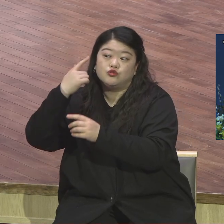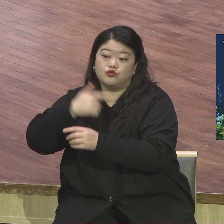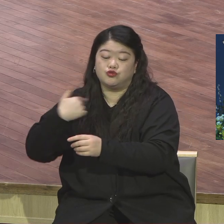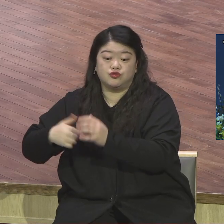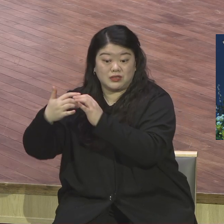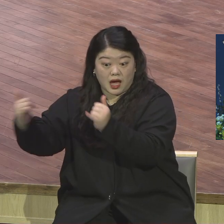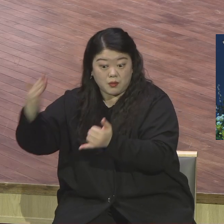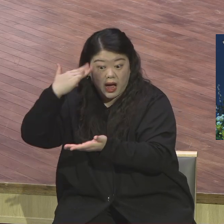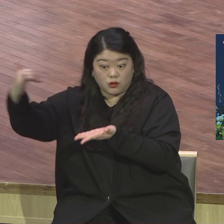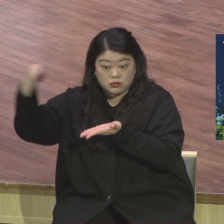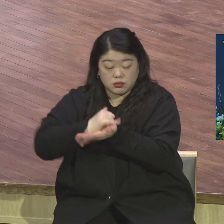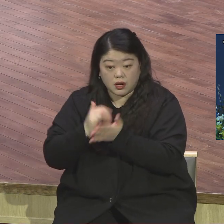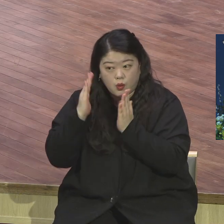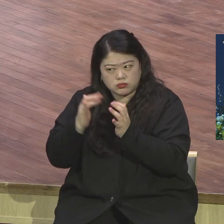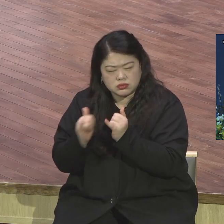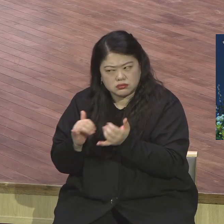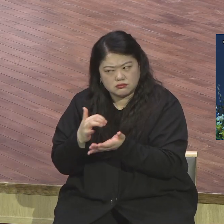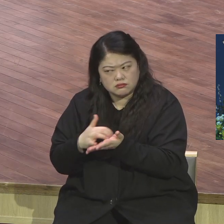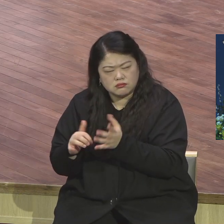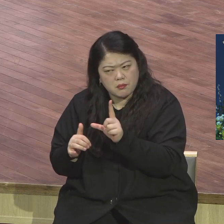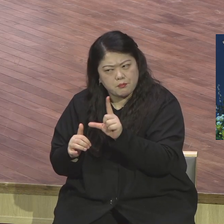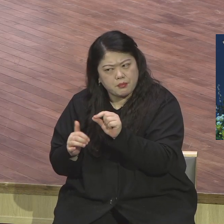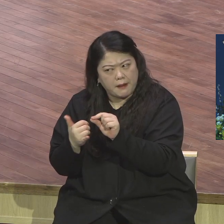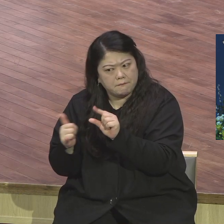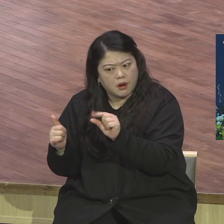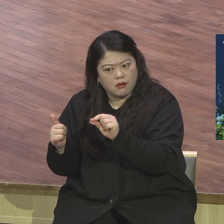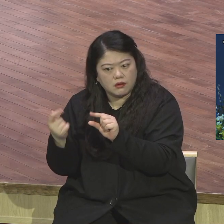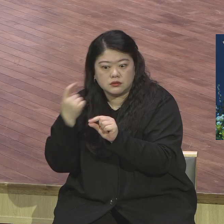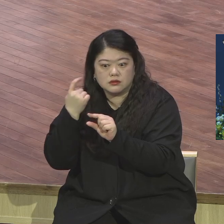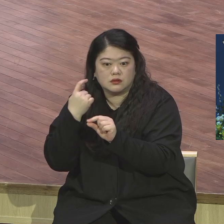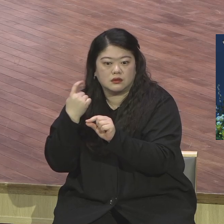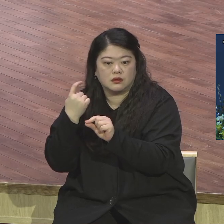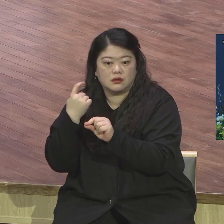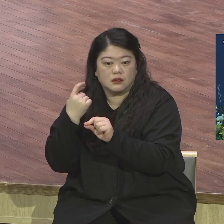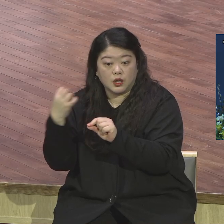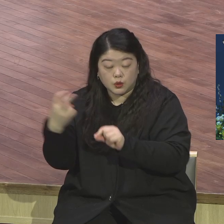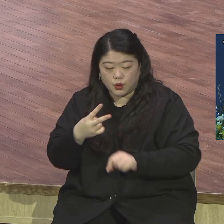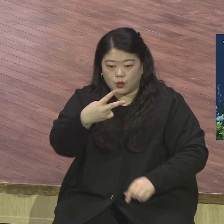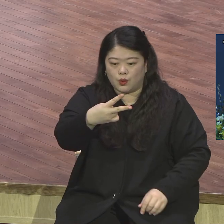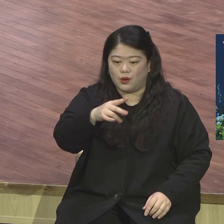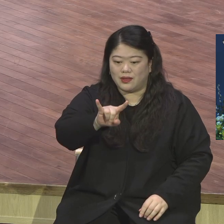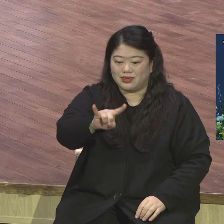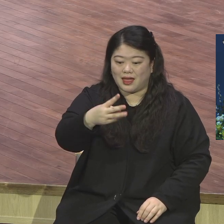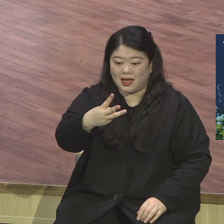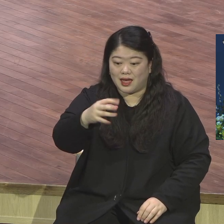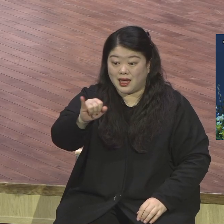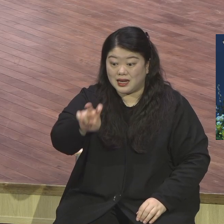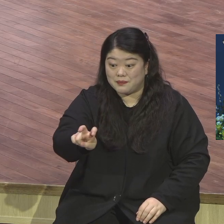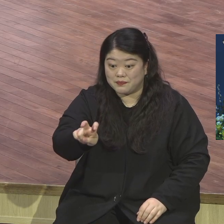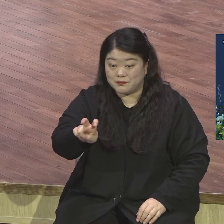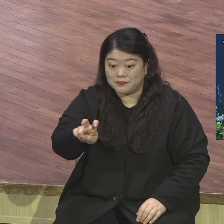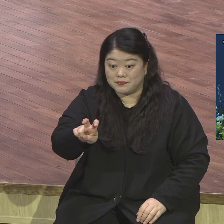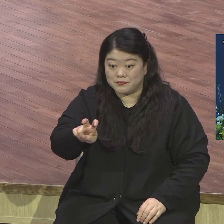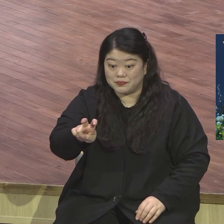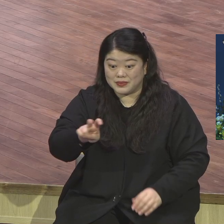아세요. 나쁘게도 세입받지만 어떻게 하든지 간에 그런 어느 건으로 온 사람들이 많이 있다면 그런 대림동의 주학군